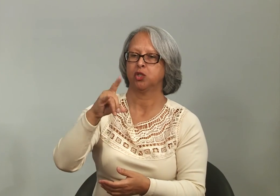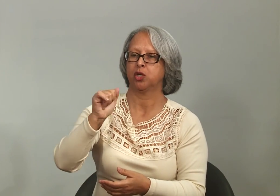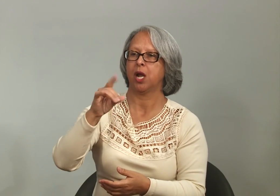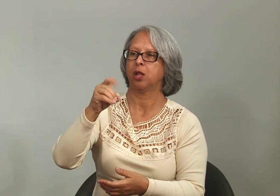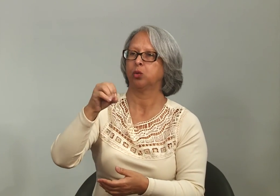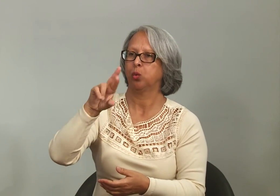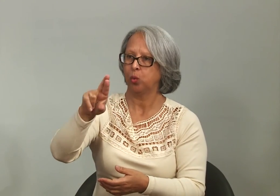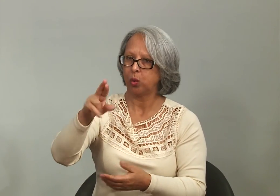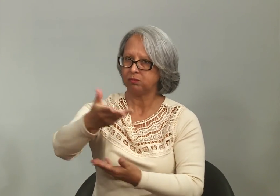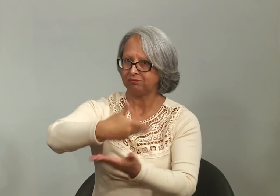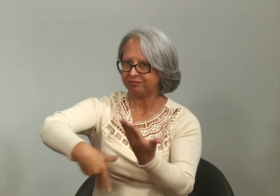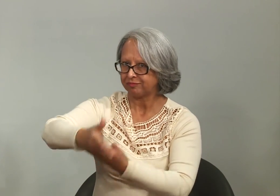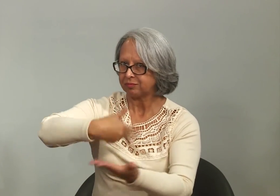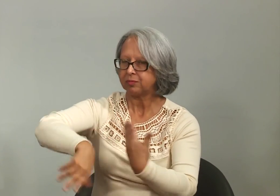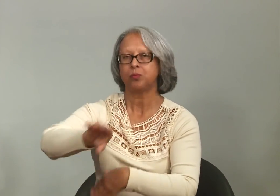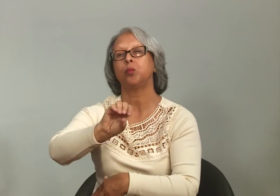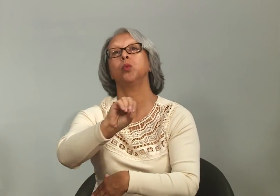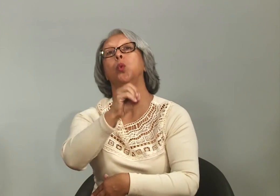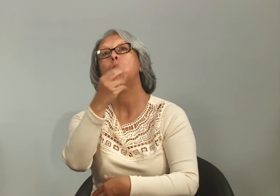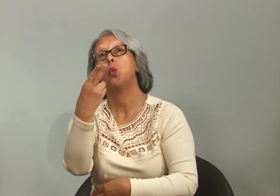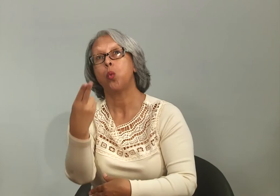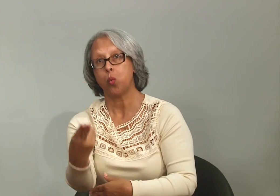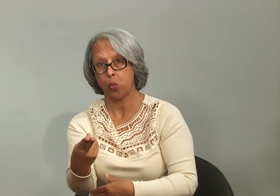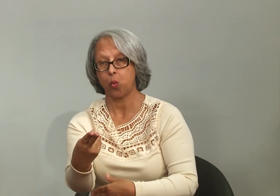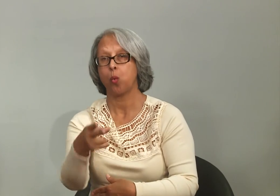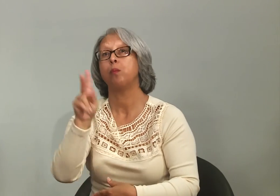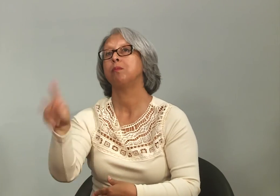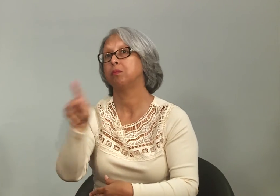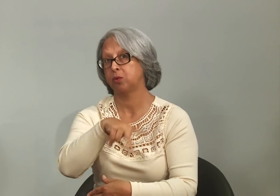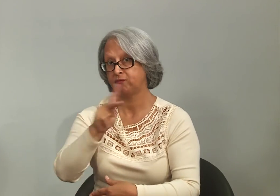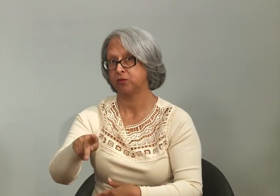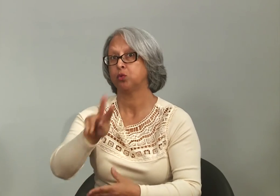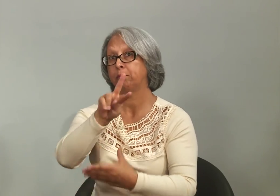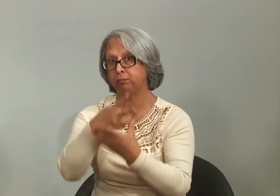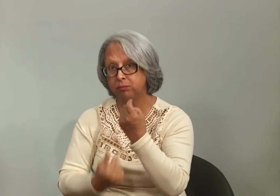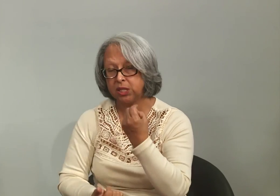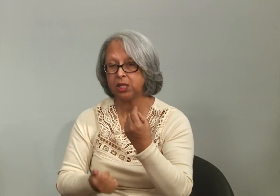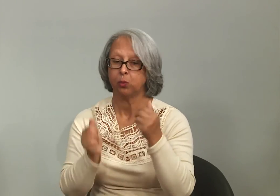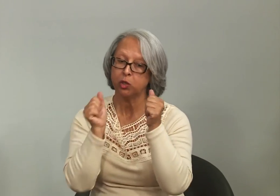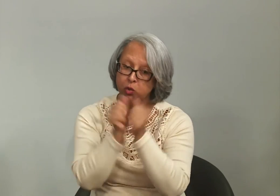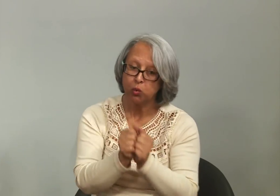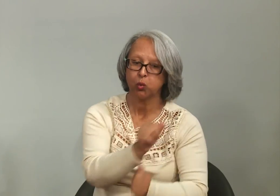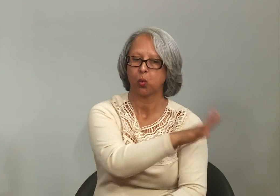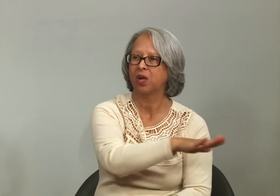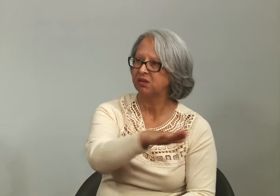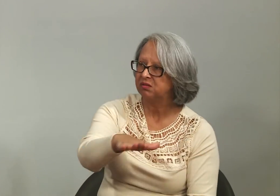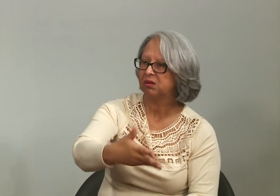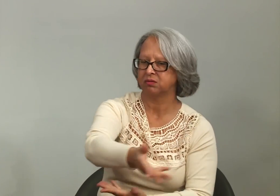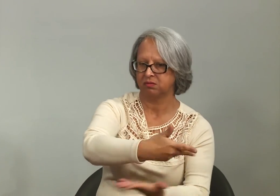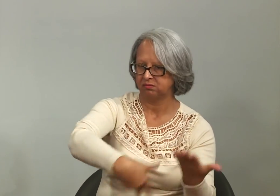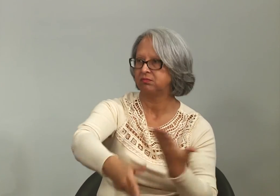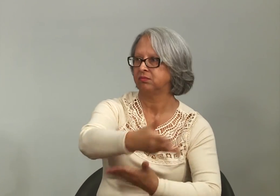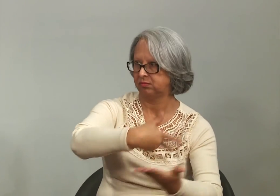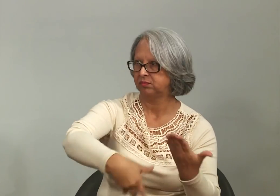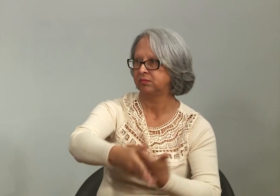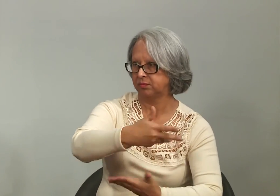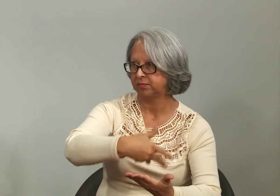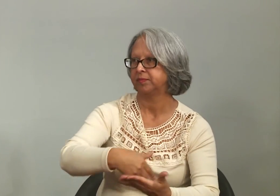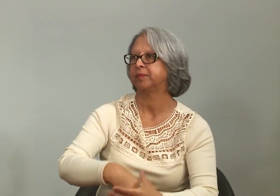tem o instrutor mediador que vai mediar essa comunicação, ou até mesmo o professor bilíngue que vai atuar junto com as crianças, né?